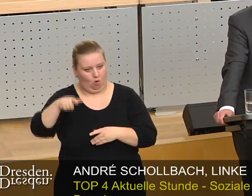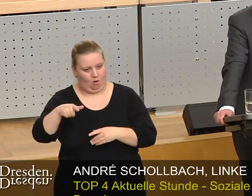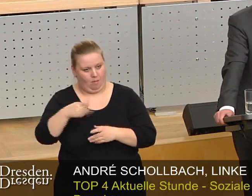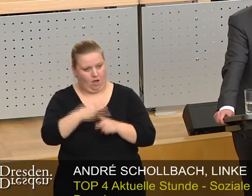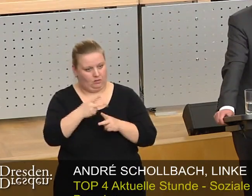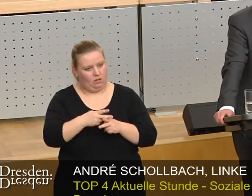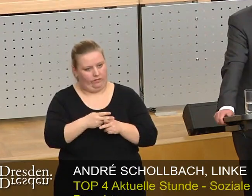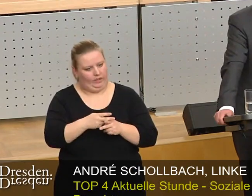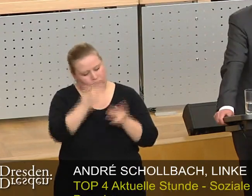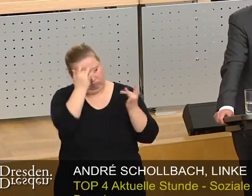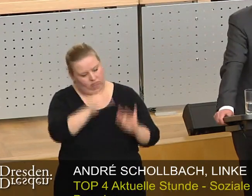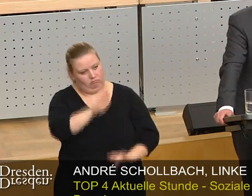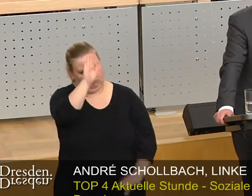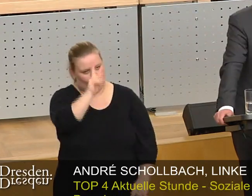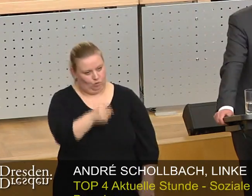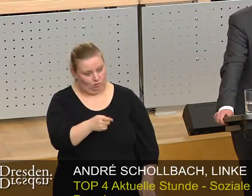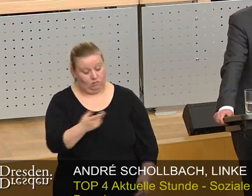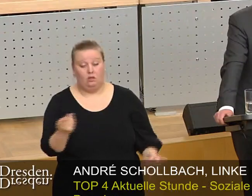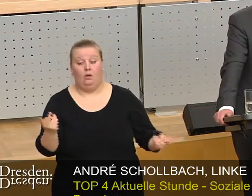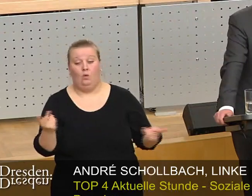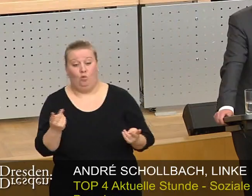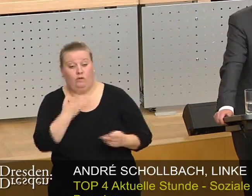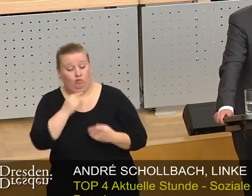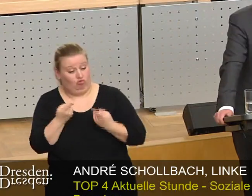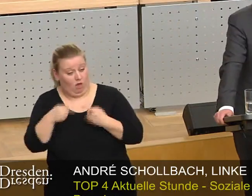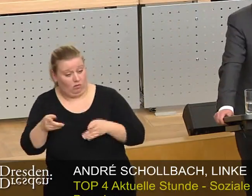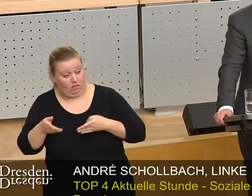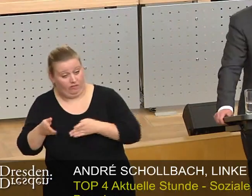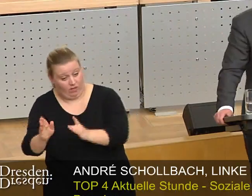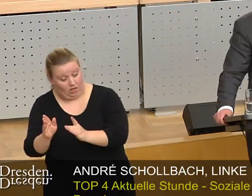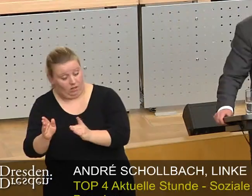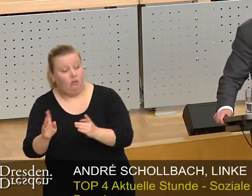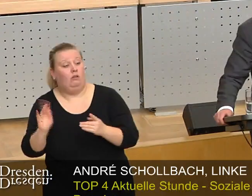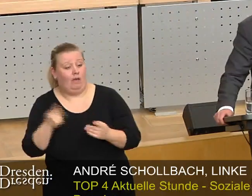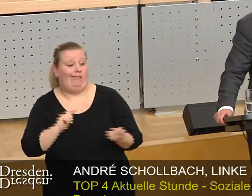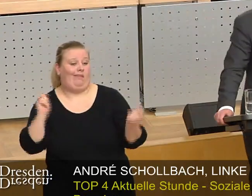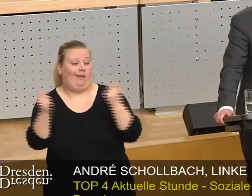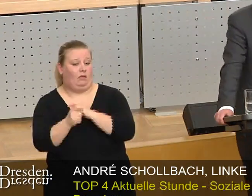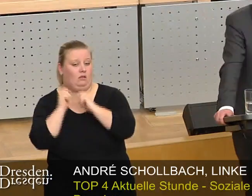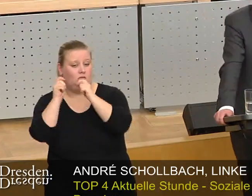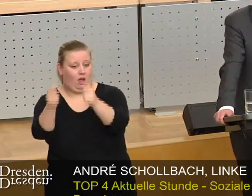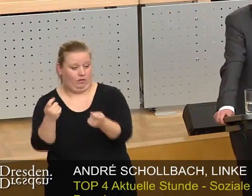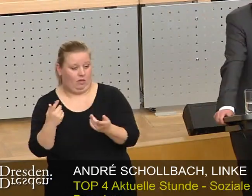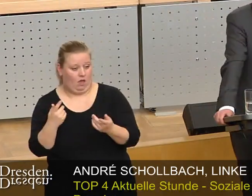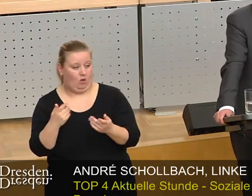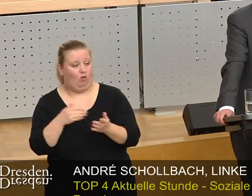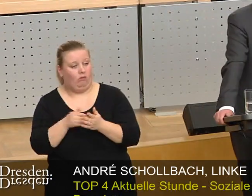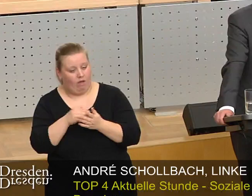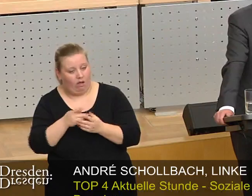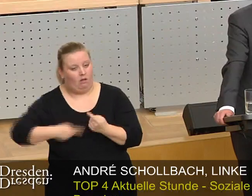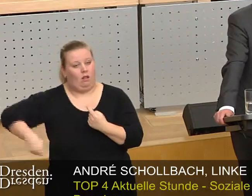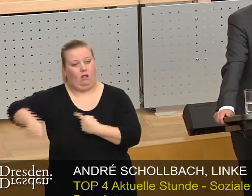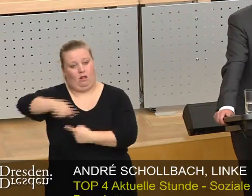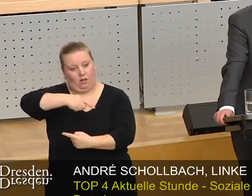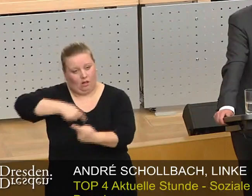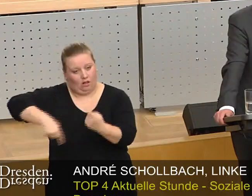zustimmen. Oder man will etwas anderes, dann stimmt man dem Änderungsantrag zu und dreht weitere Runden und